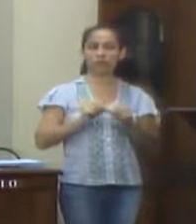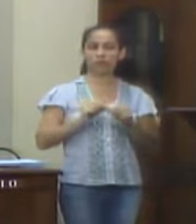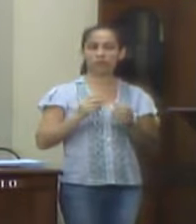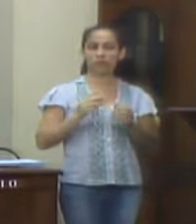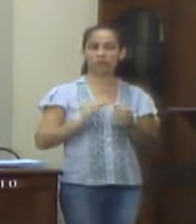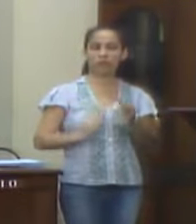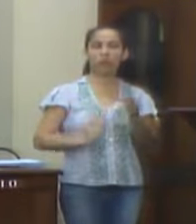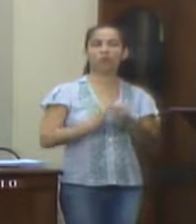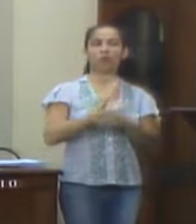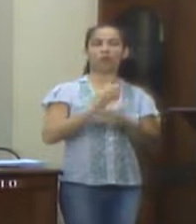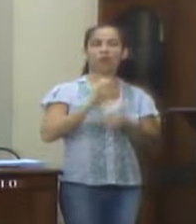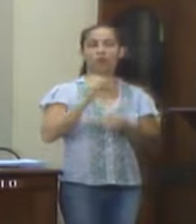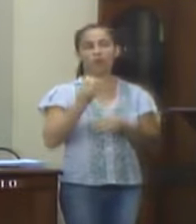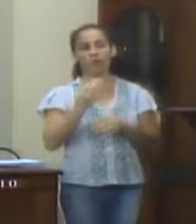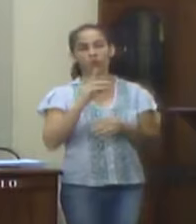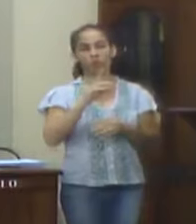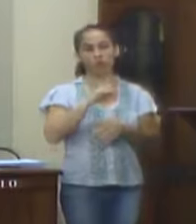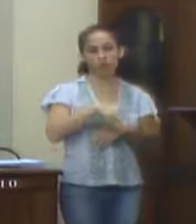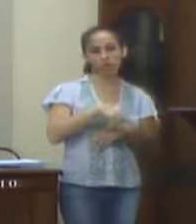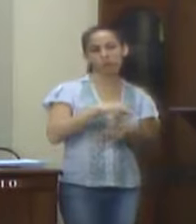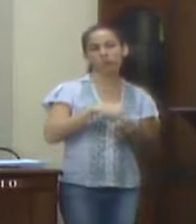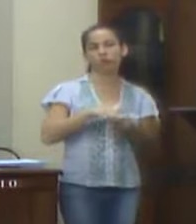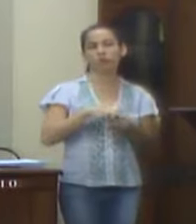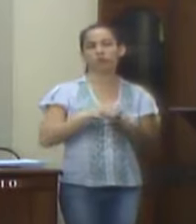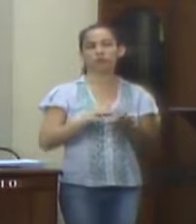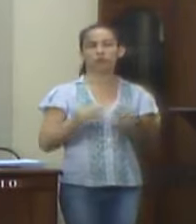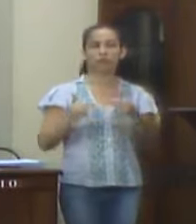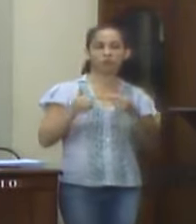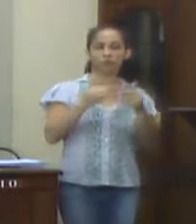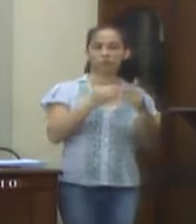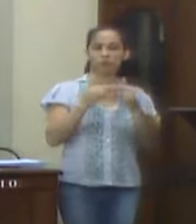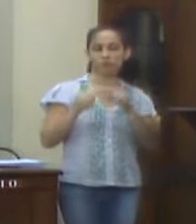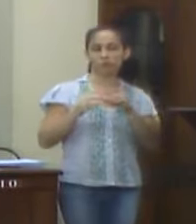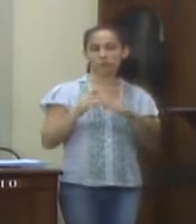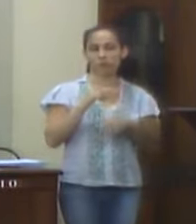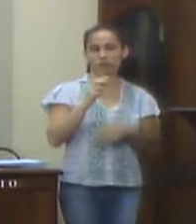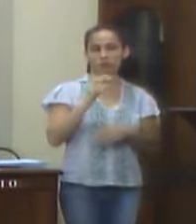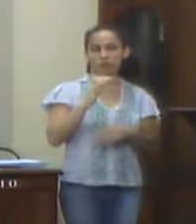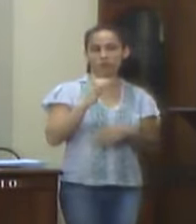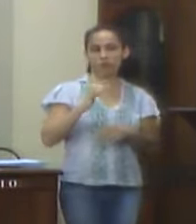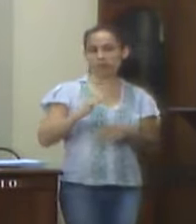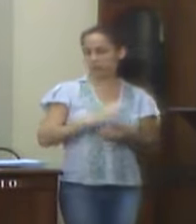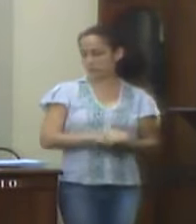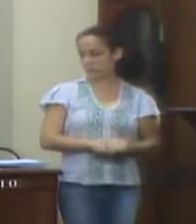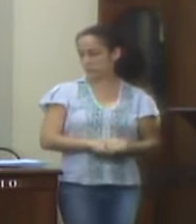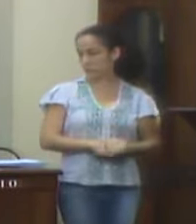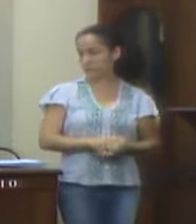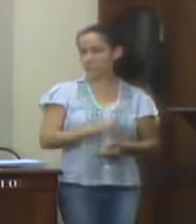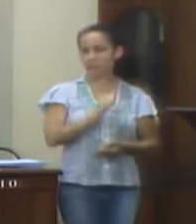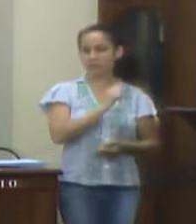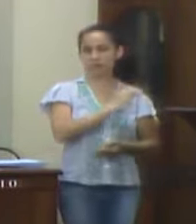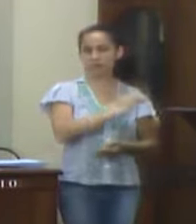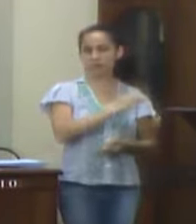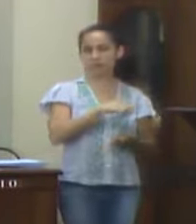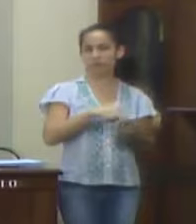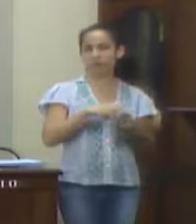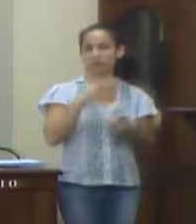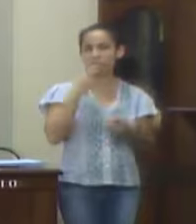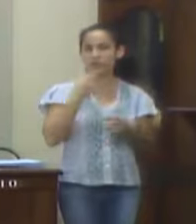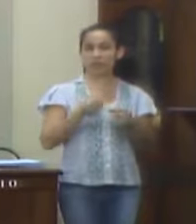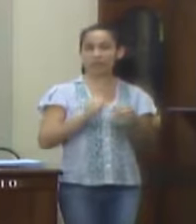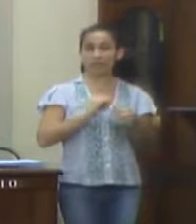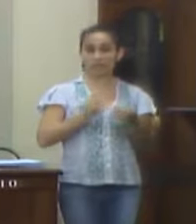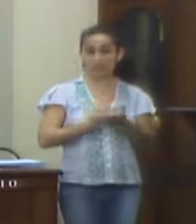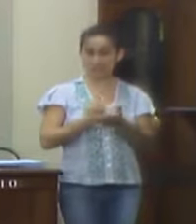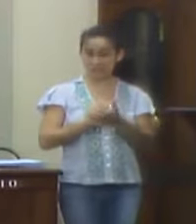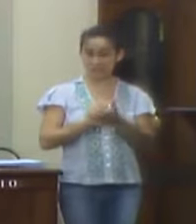aprovadas ou rejeitadas, de acordo com a conclusão do parecer do Tribunal de Contas. Letra C. Rejeitadas as contas,